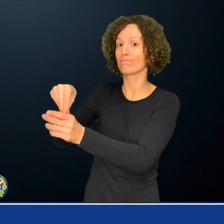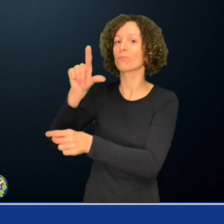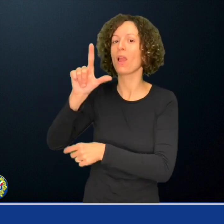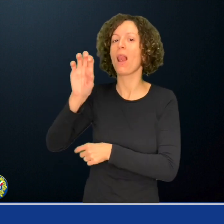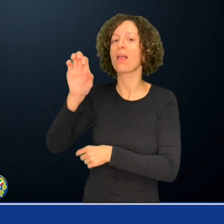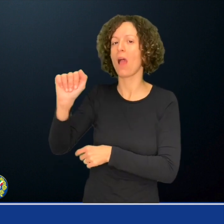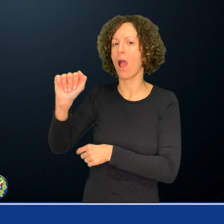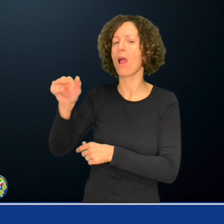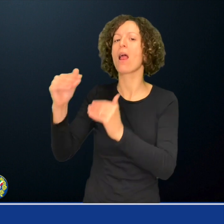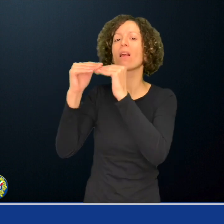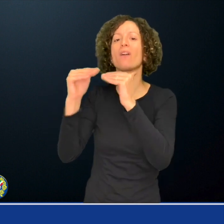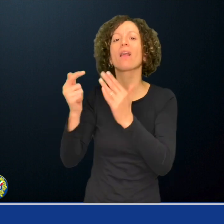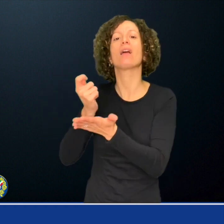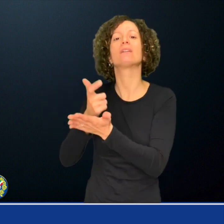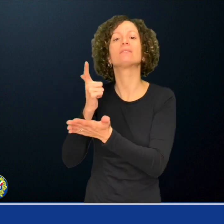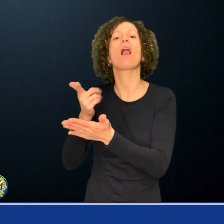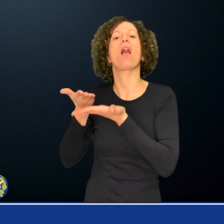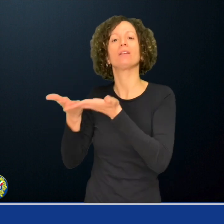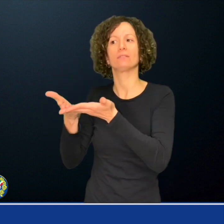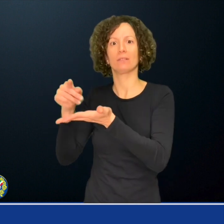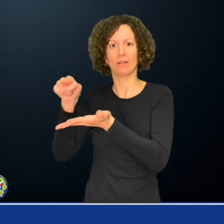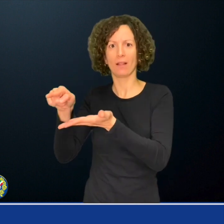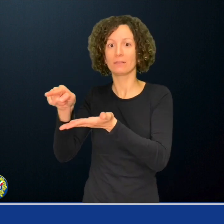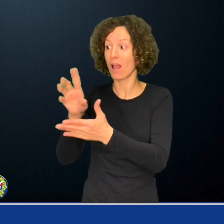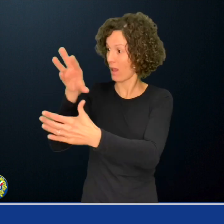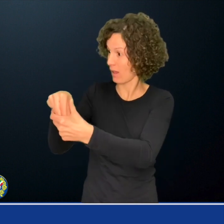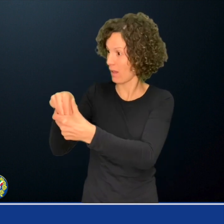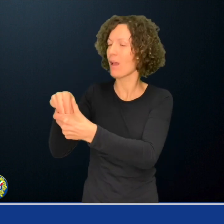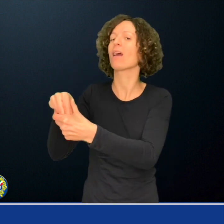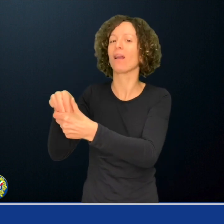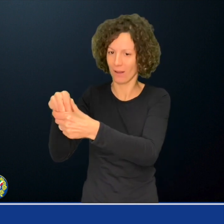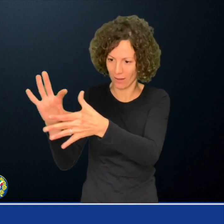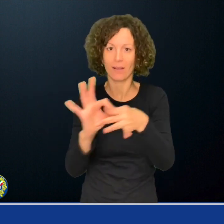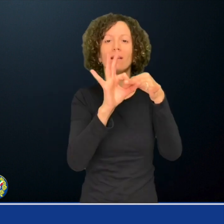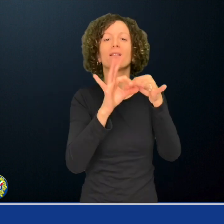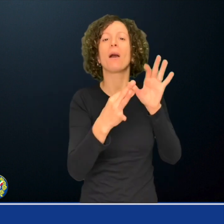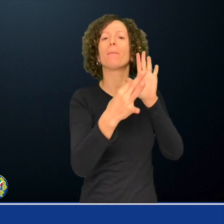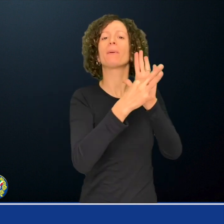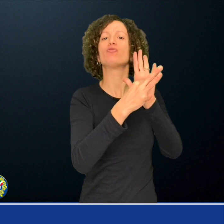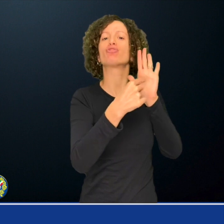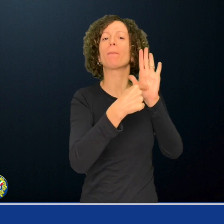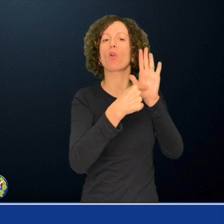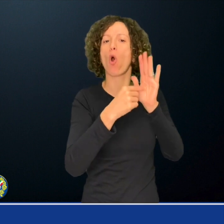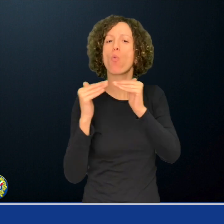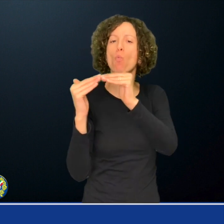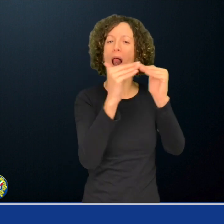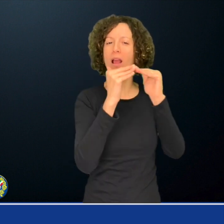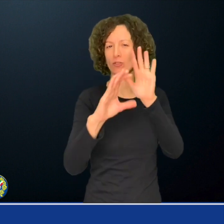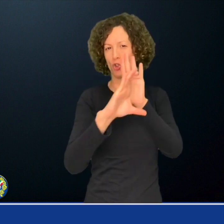avvicinando così il rispetto del principio di uguaglianza sostanziale così ben espresso nella nostra Costituzione e rendendo